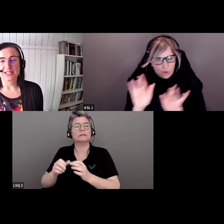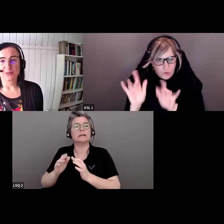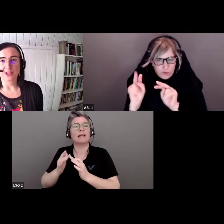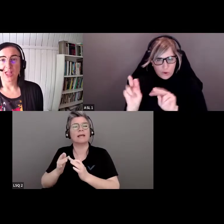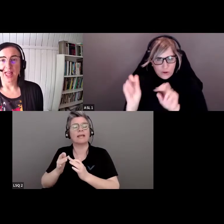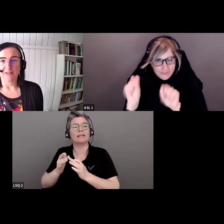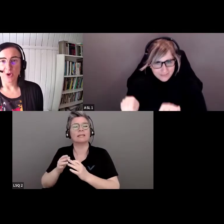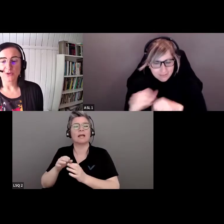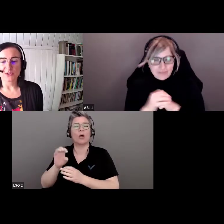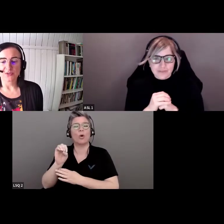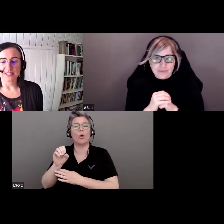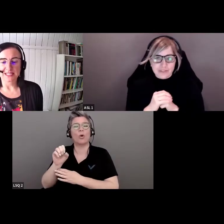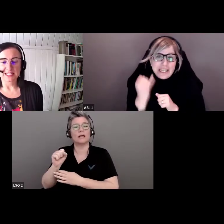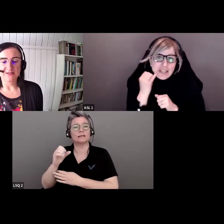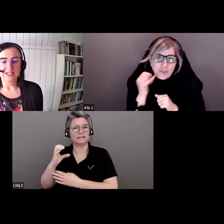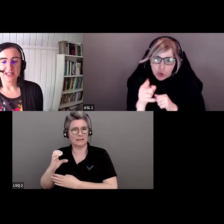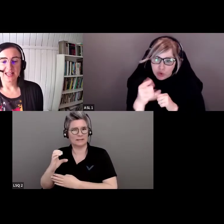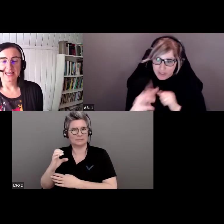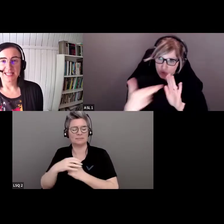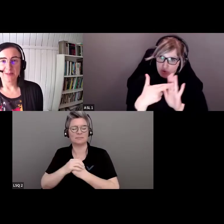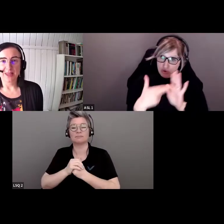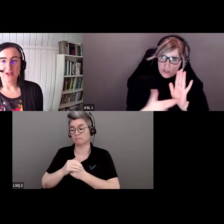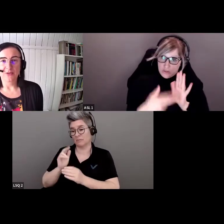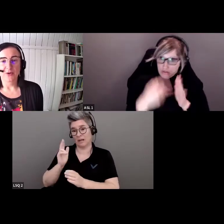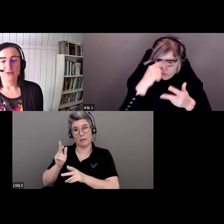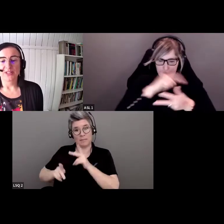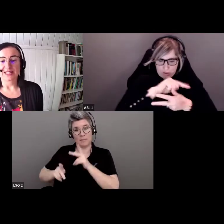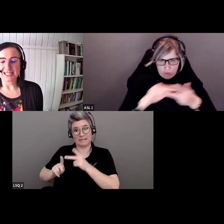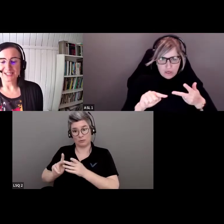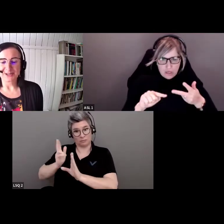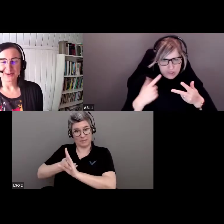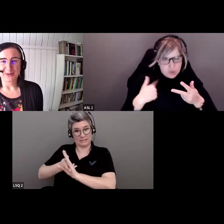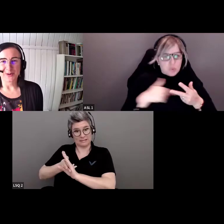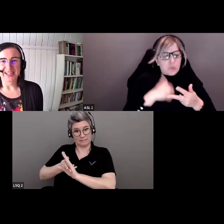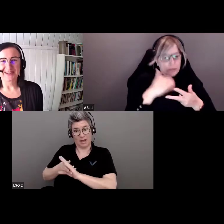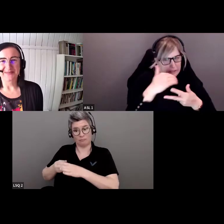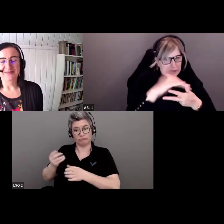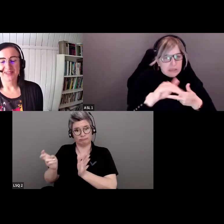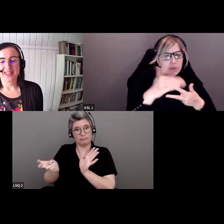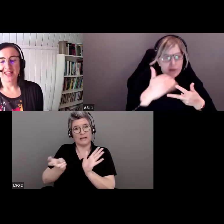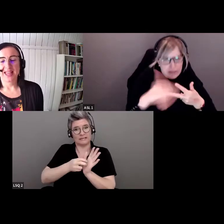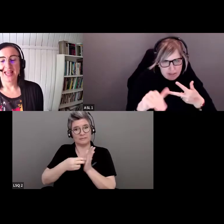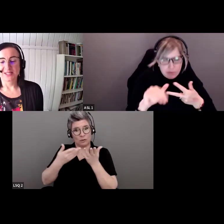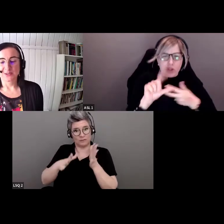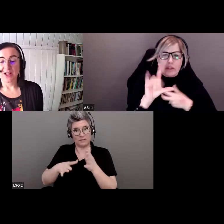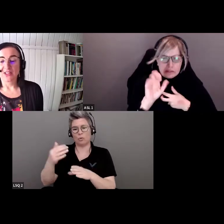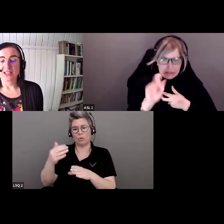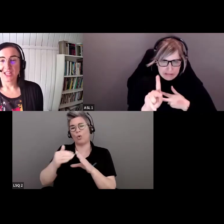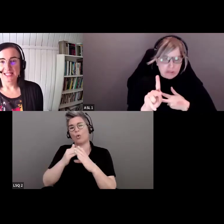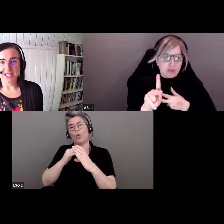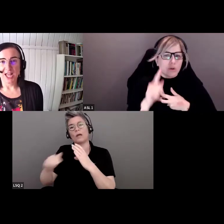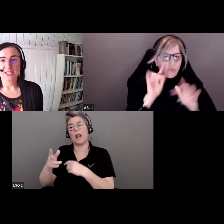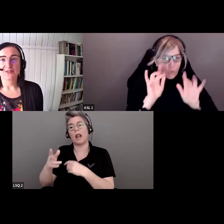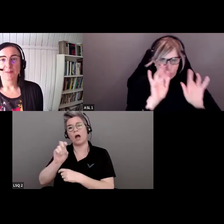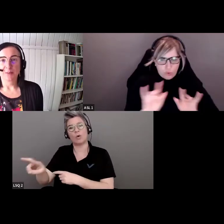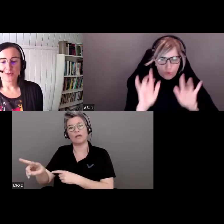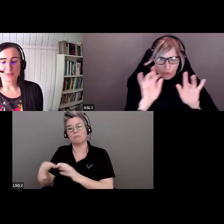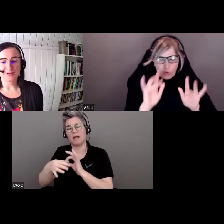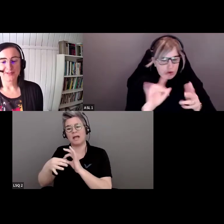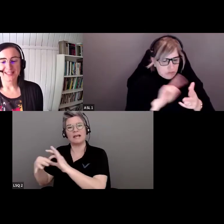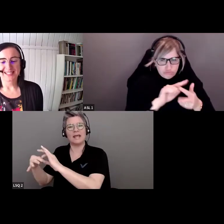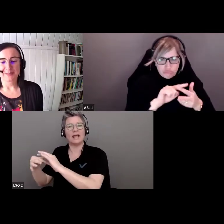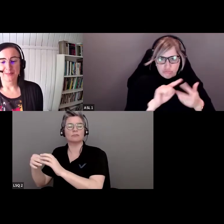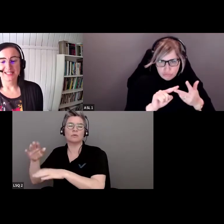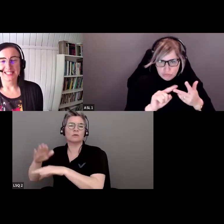de ESC et les participants inscrits à cette série auront également reçu un courriel comportant un lien vers l